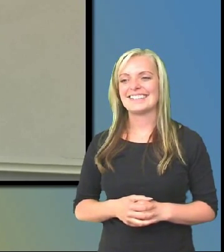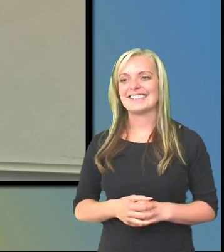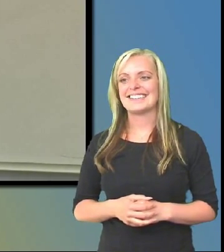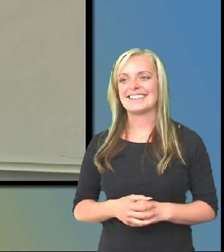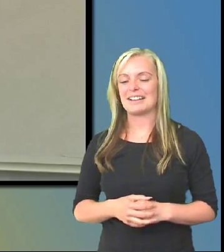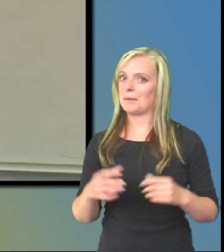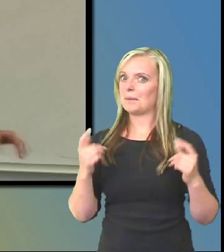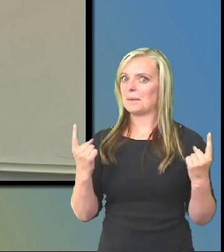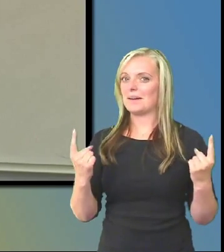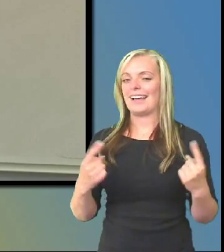Otroligt. Vad skönt att det funkade.